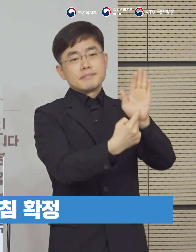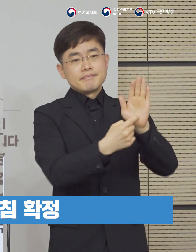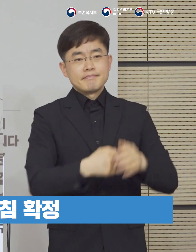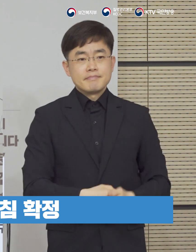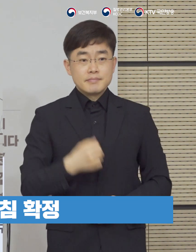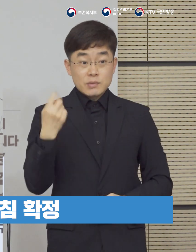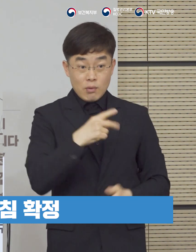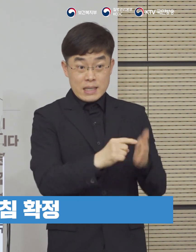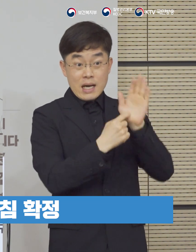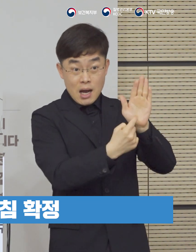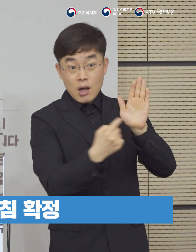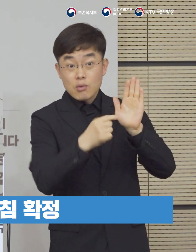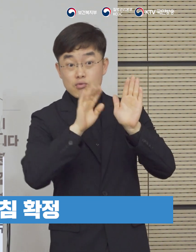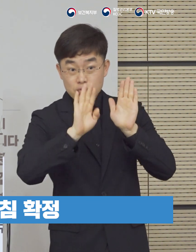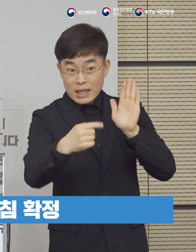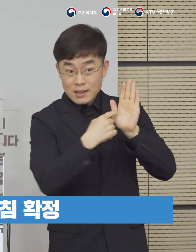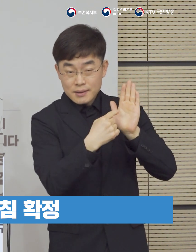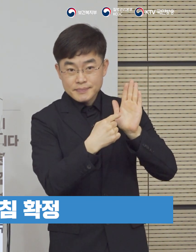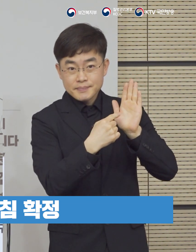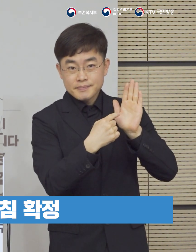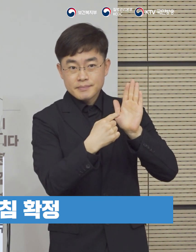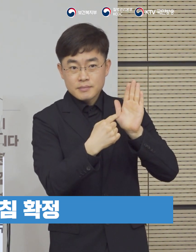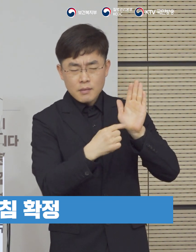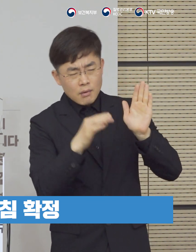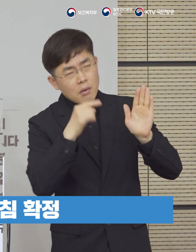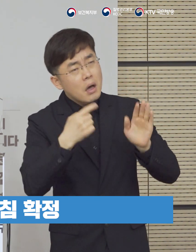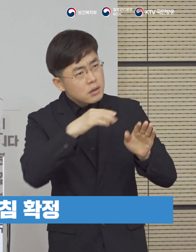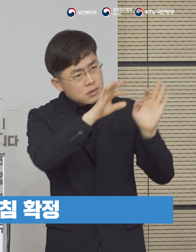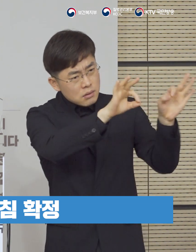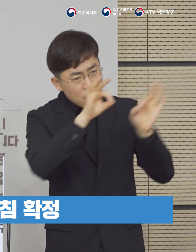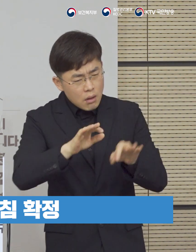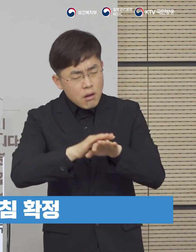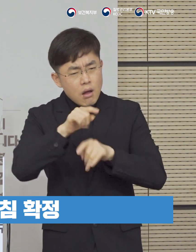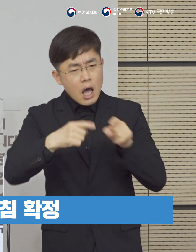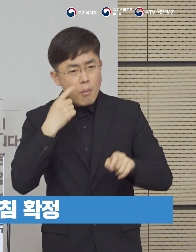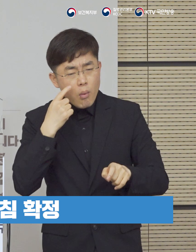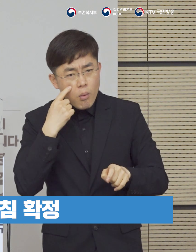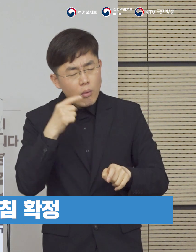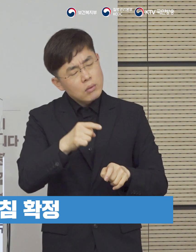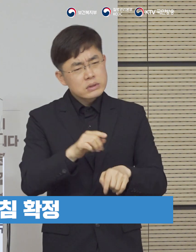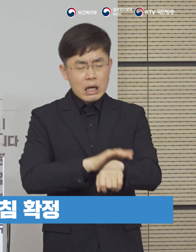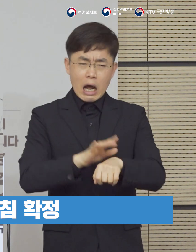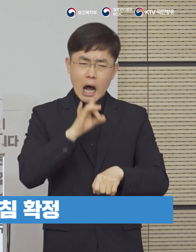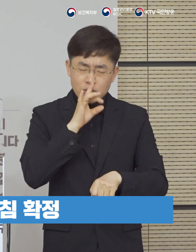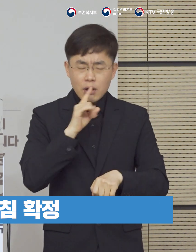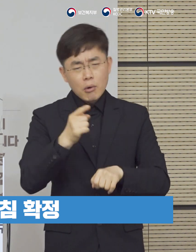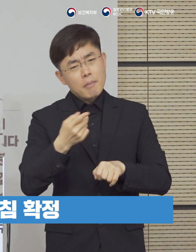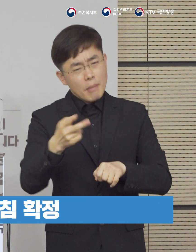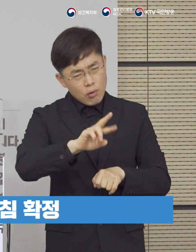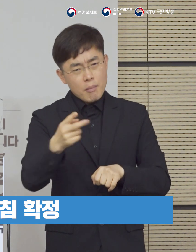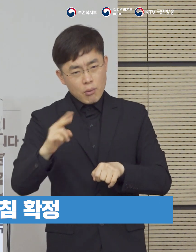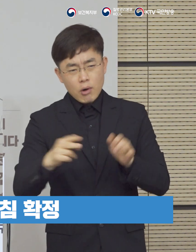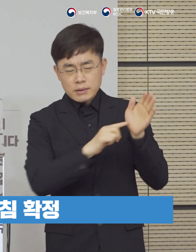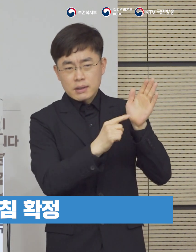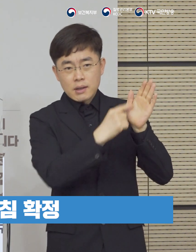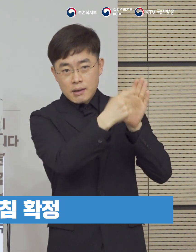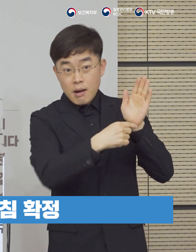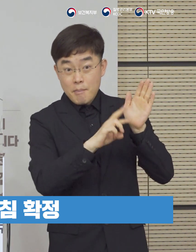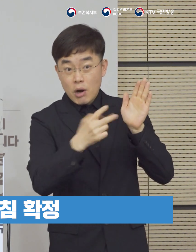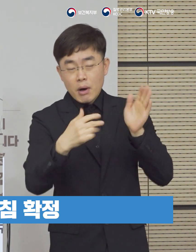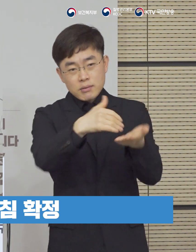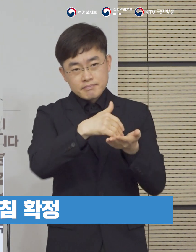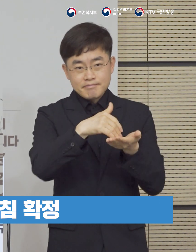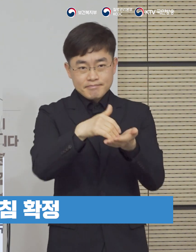확정 이후에도 일상생활 속에서의 적용이 보다 손쉽게 가능하도록 계속 수정해